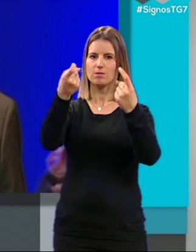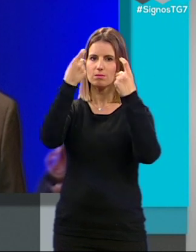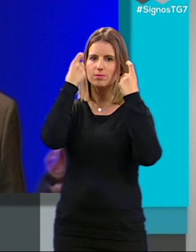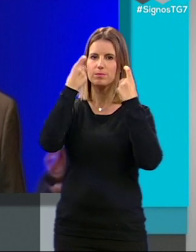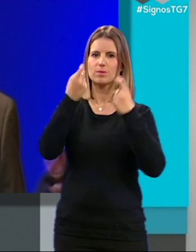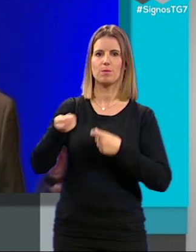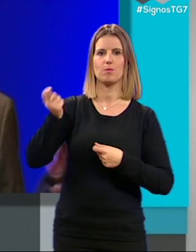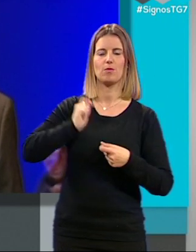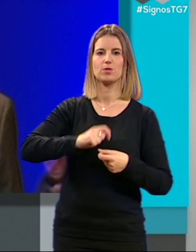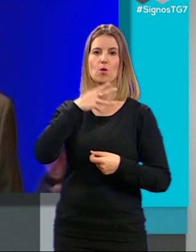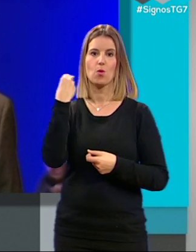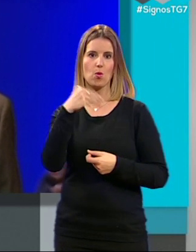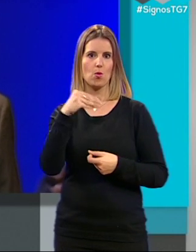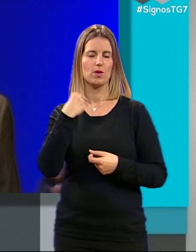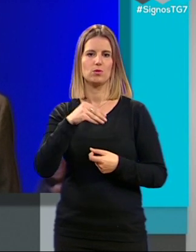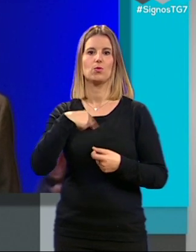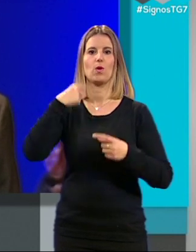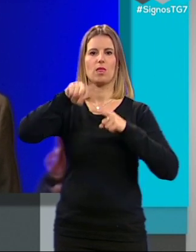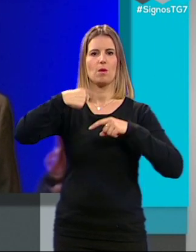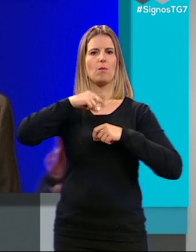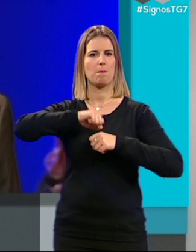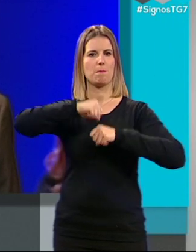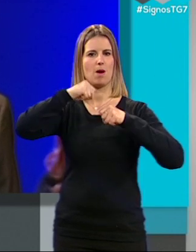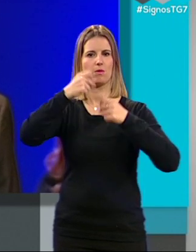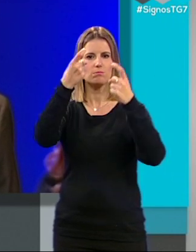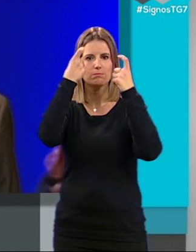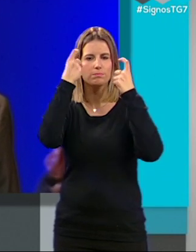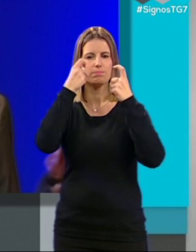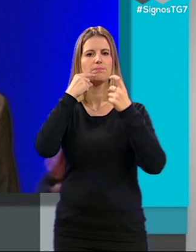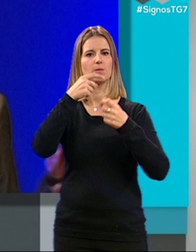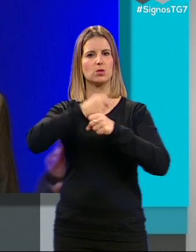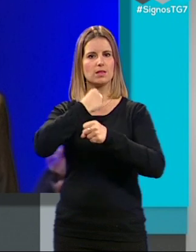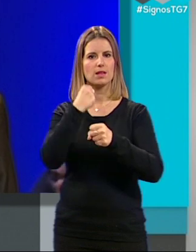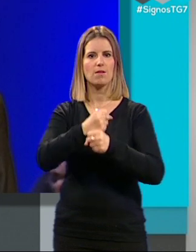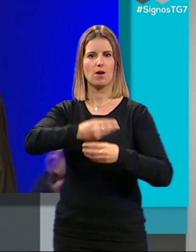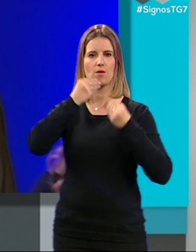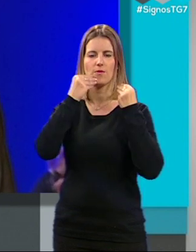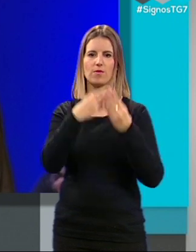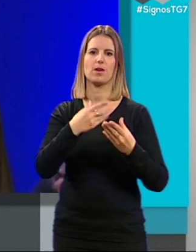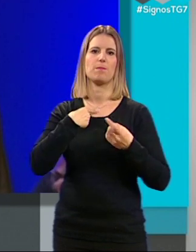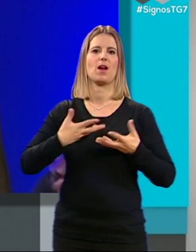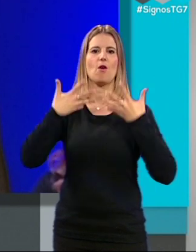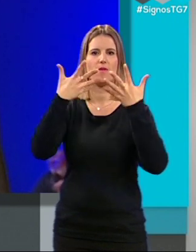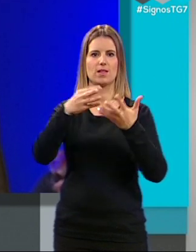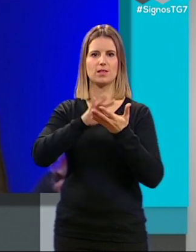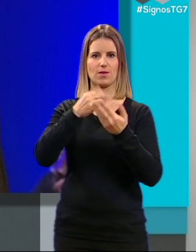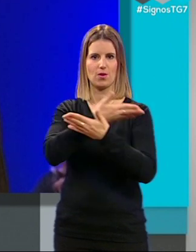juventud y enseñó en la madurez a convertir el trabajo bien hecho en un servicio a los demás.